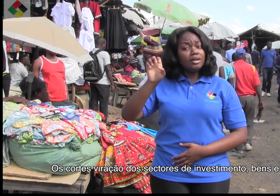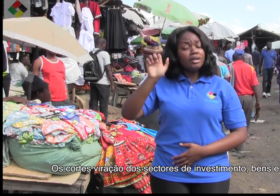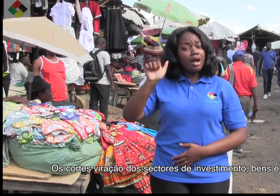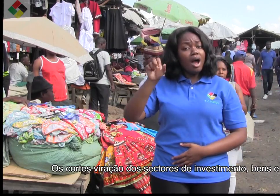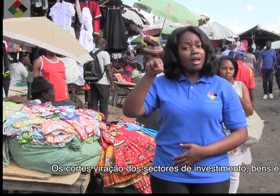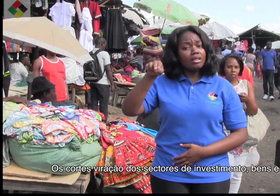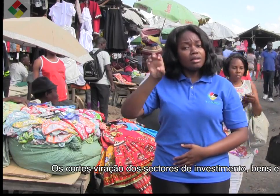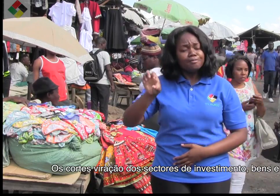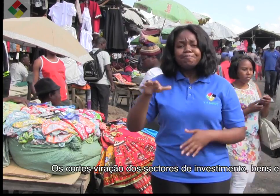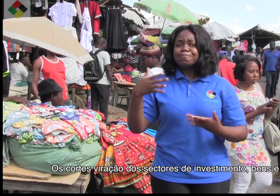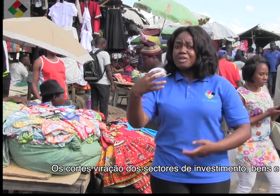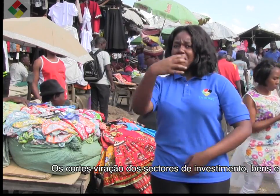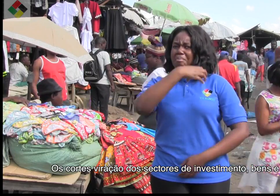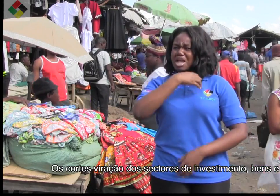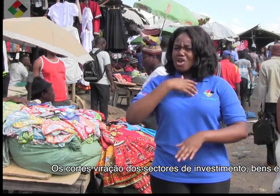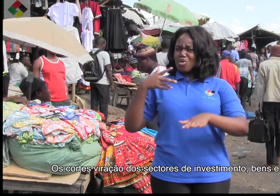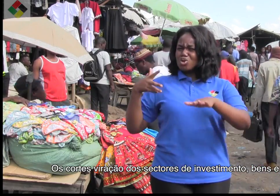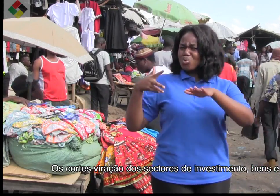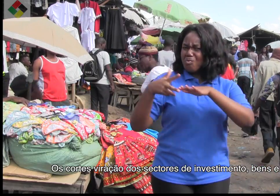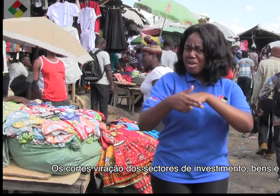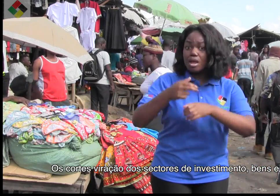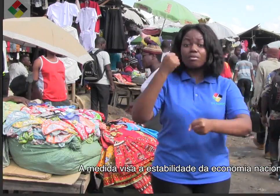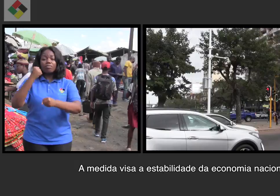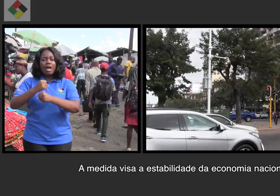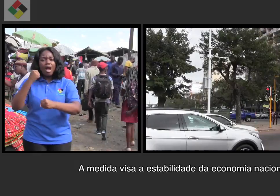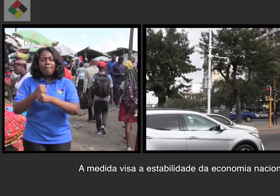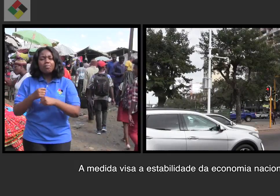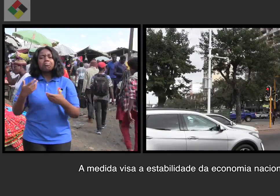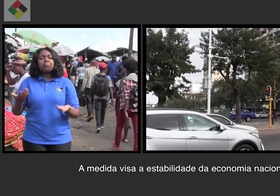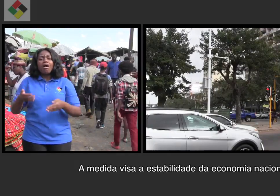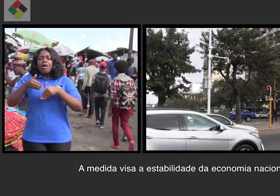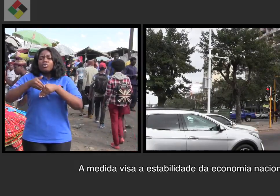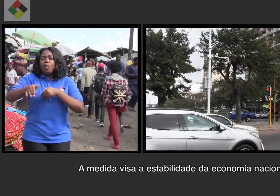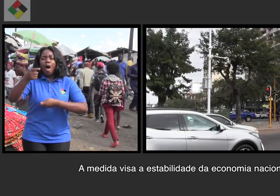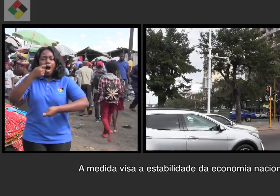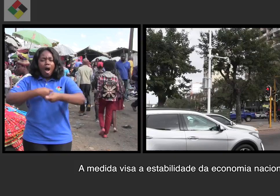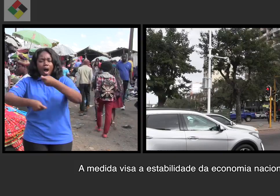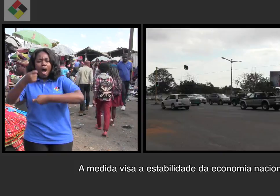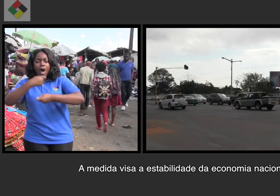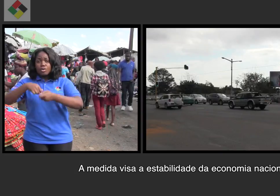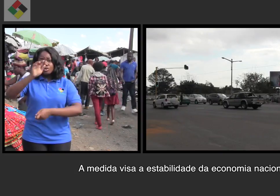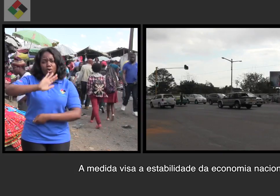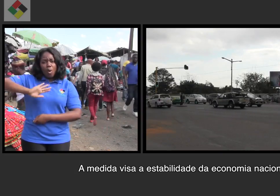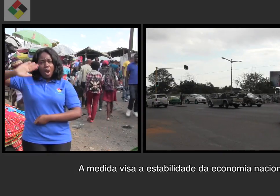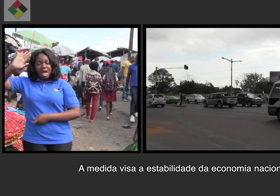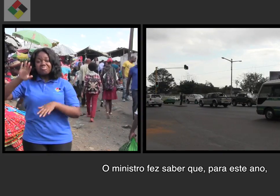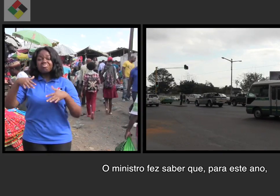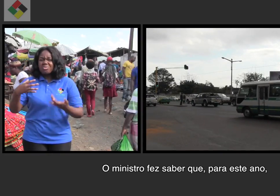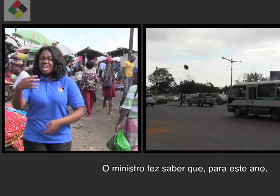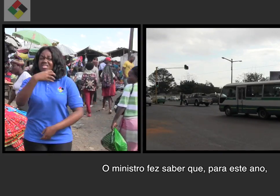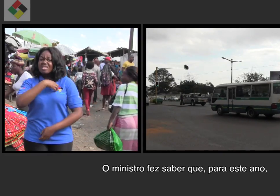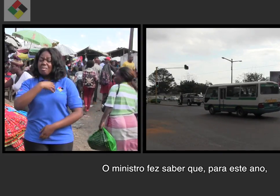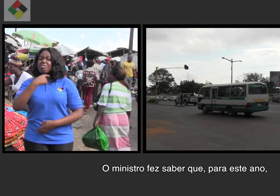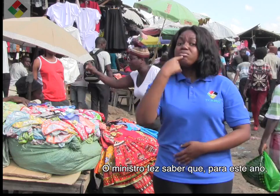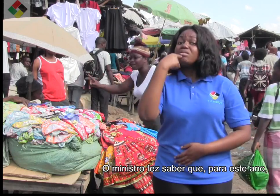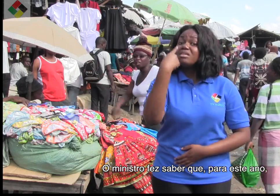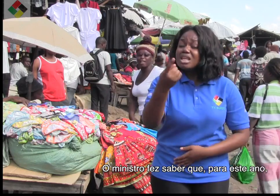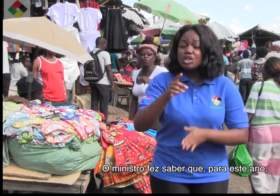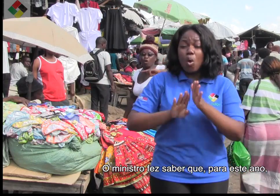investimento, bens e serviços. A medida visa a estabilidade da economia nacional. O ministro fez saber que, para este